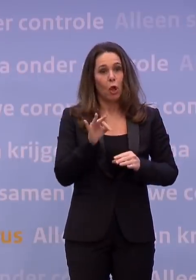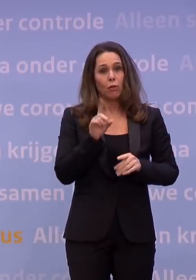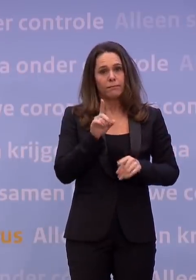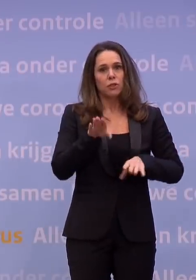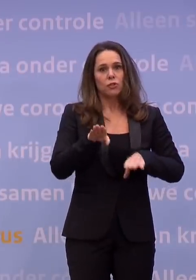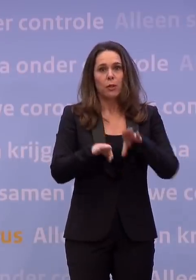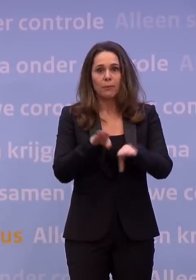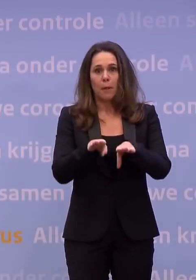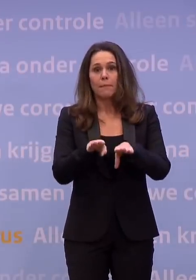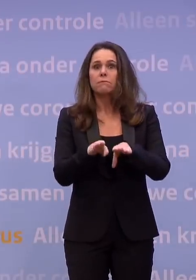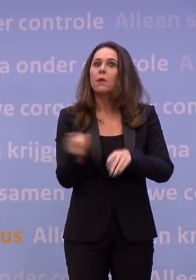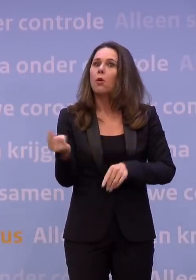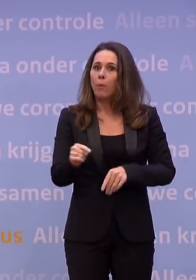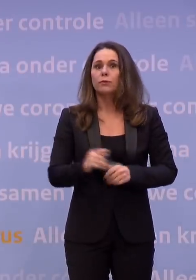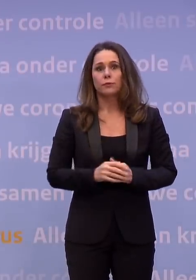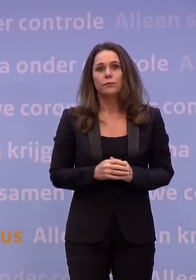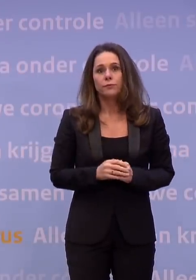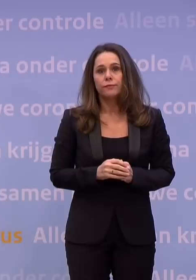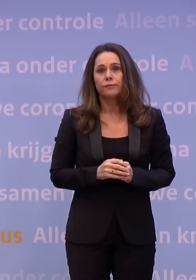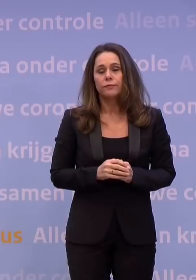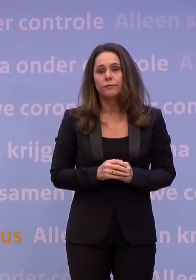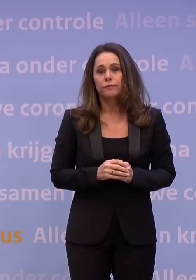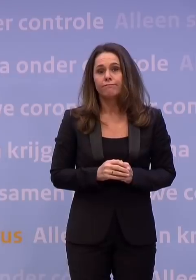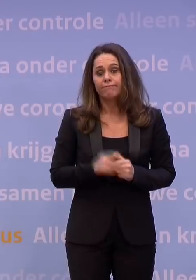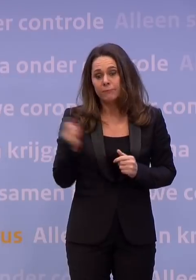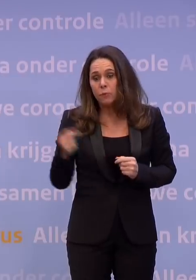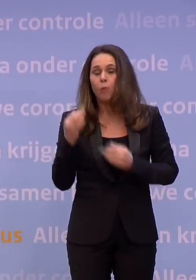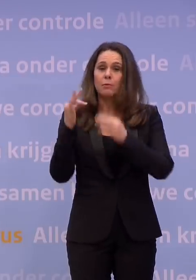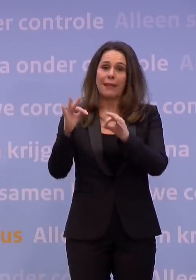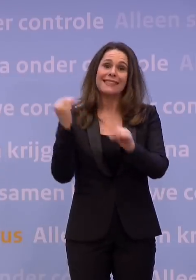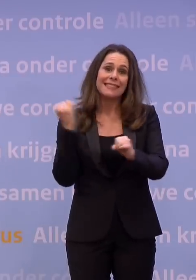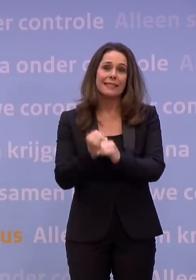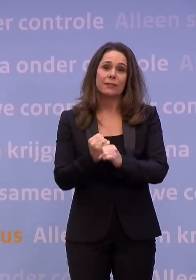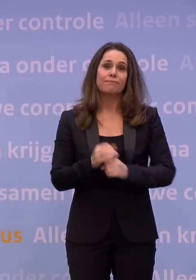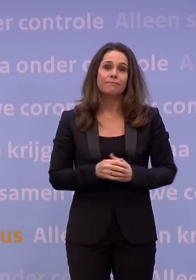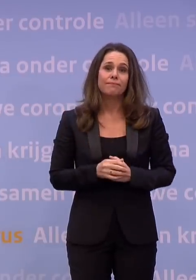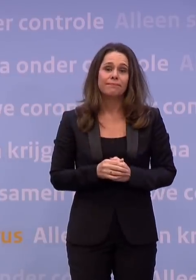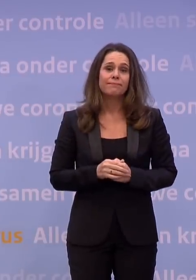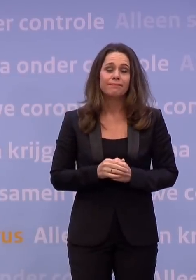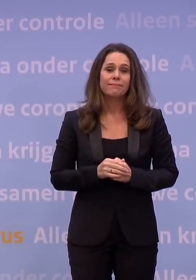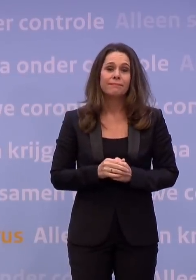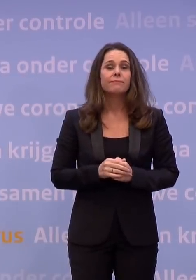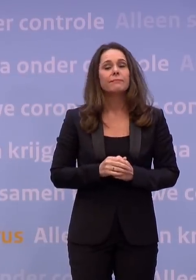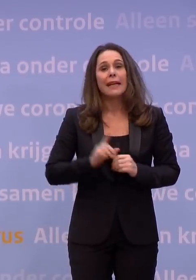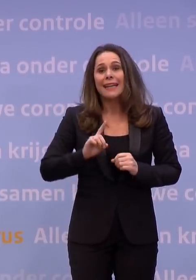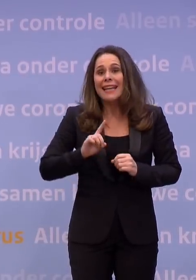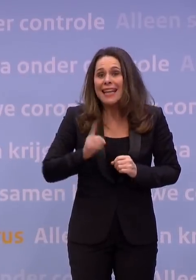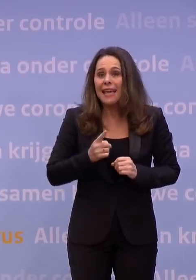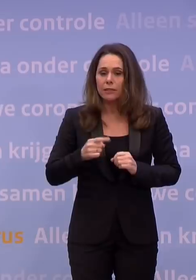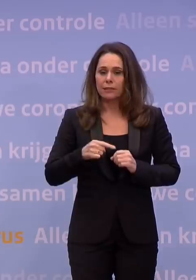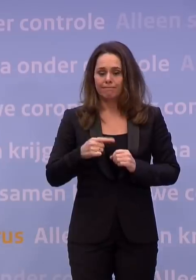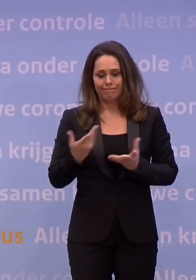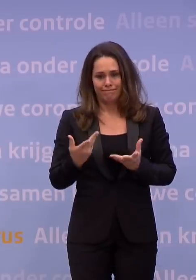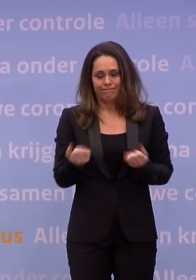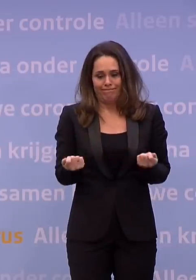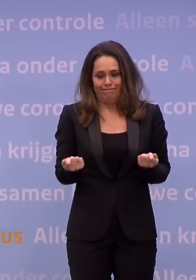gaat gebeuren. We komen hieruit. Maar eerst moeten we ons nog een keer schrap zetten. Nu de Britse